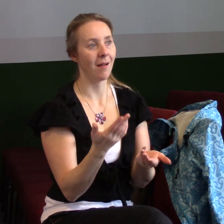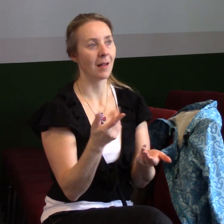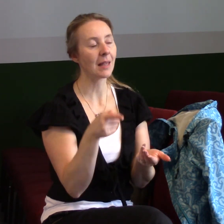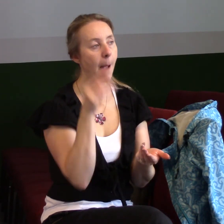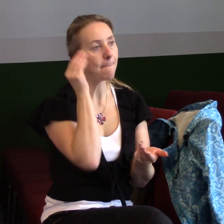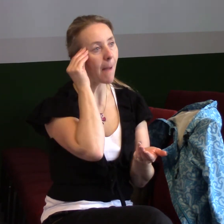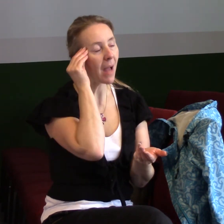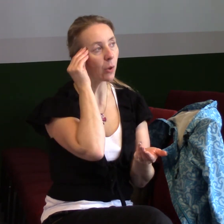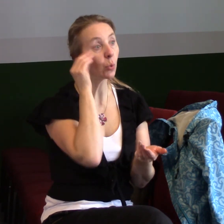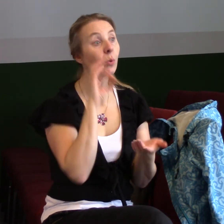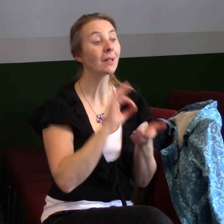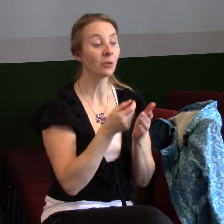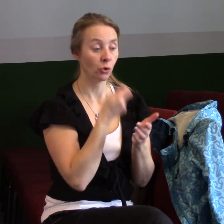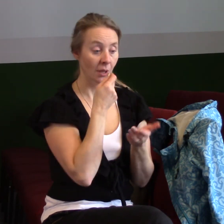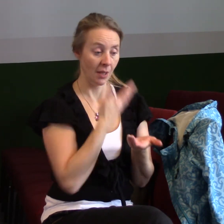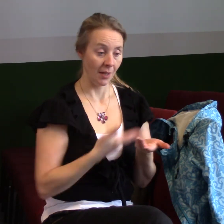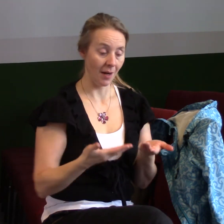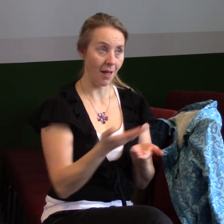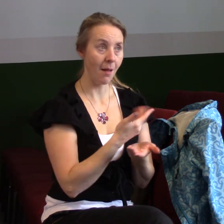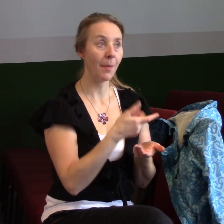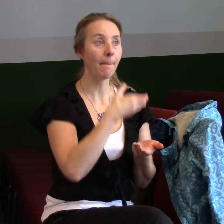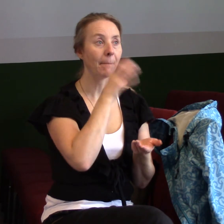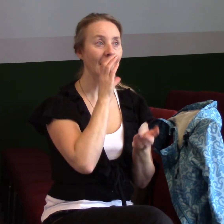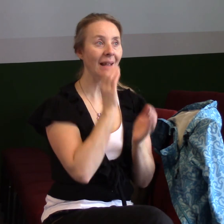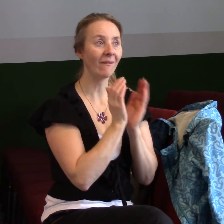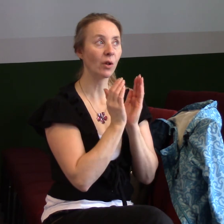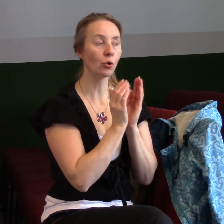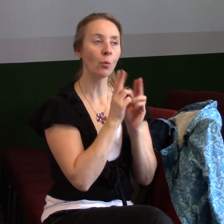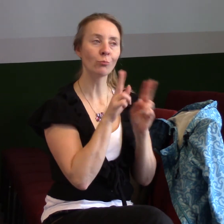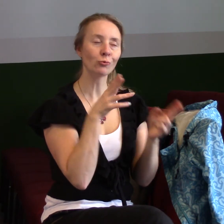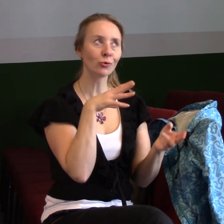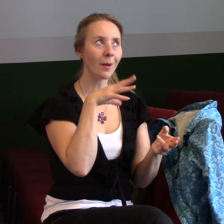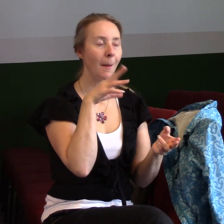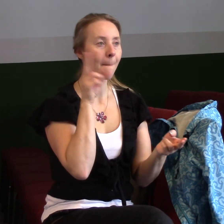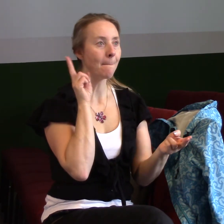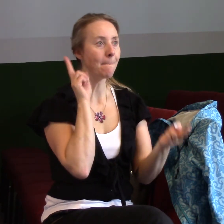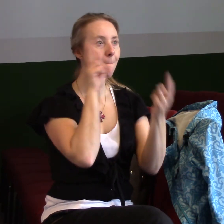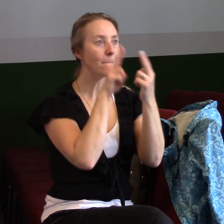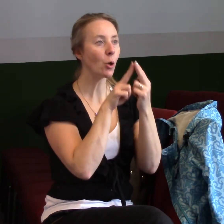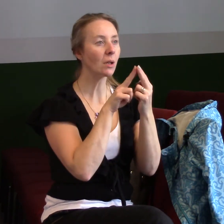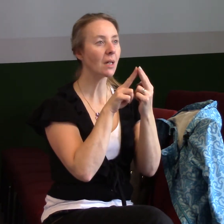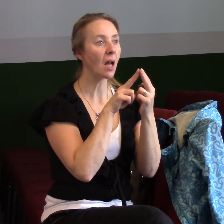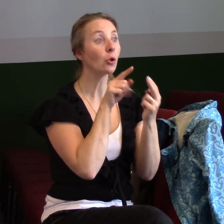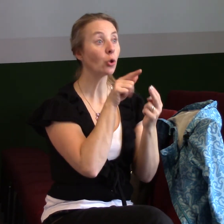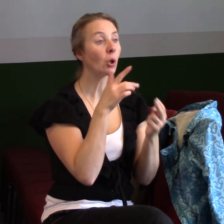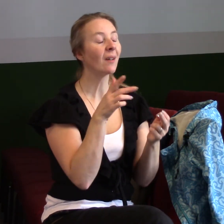chleba a pijete to víno, takže můžete se setkat s Boží moci v uzdravení, v fyzickém uzdravení a